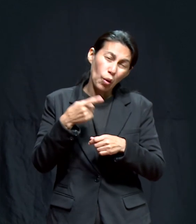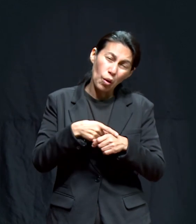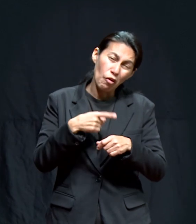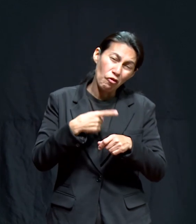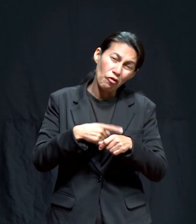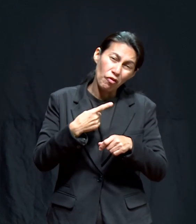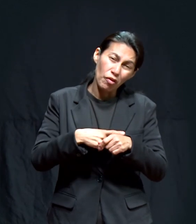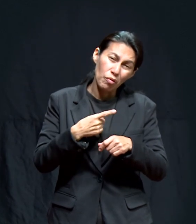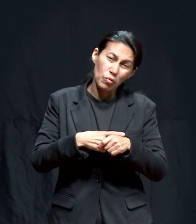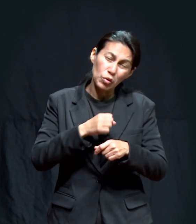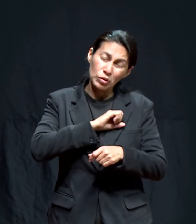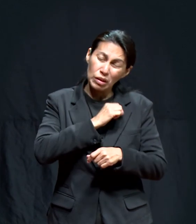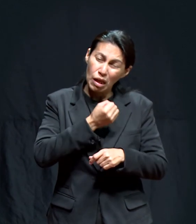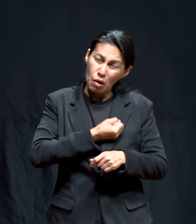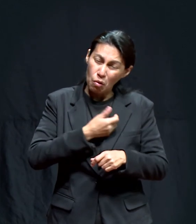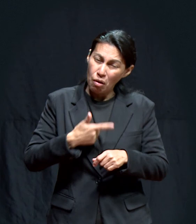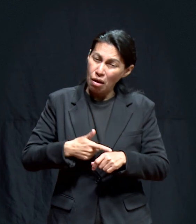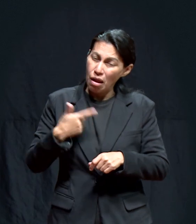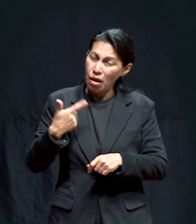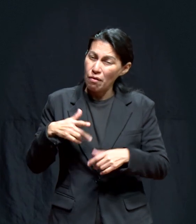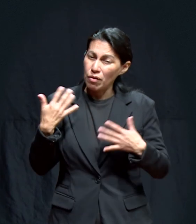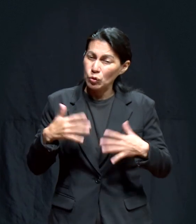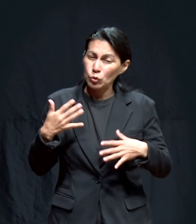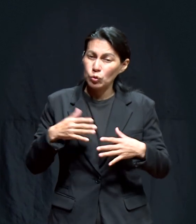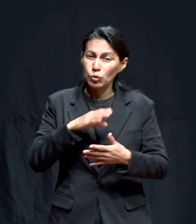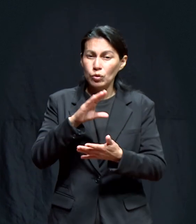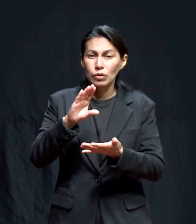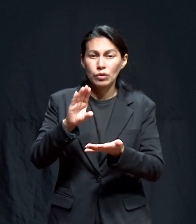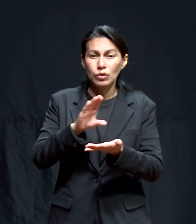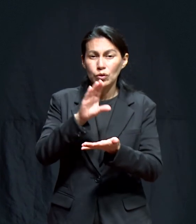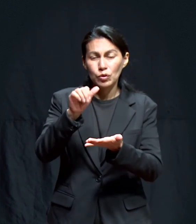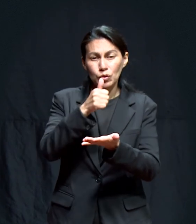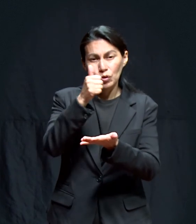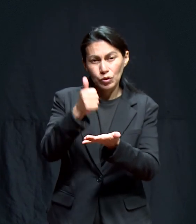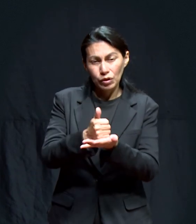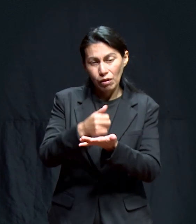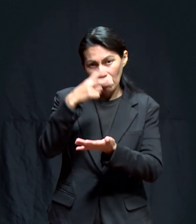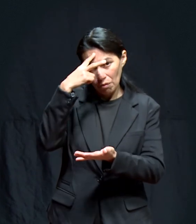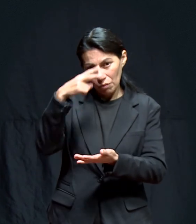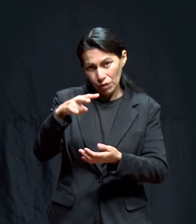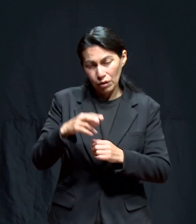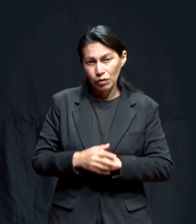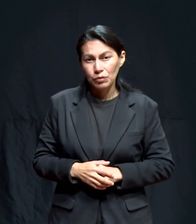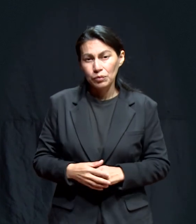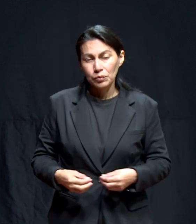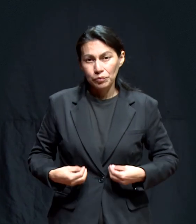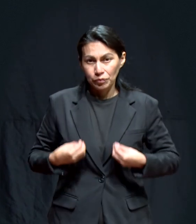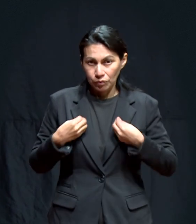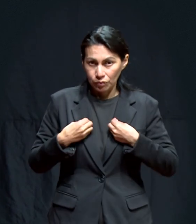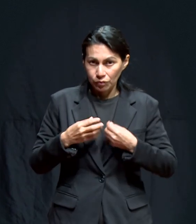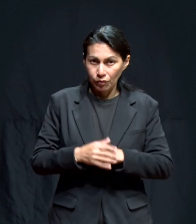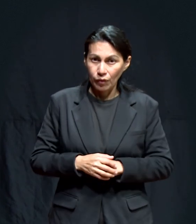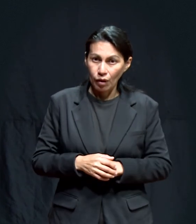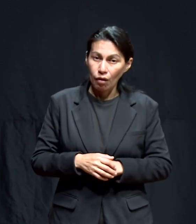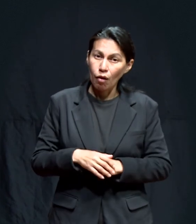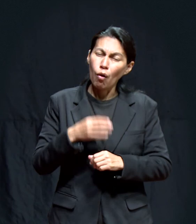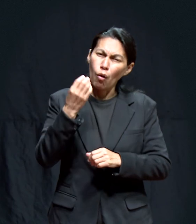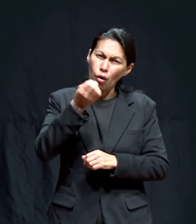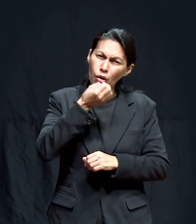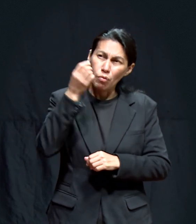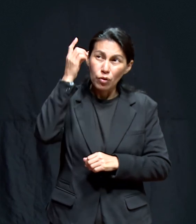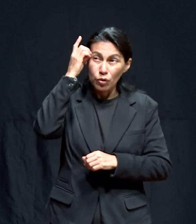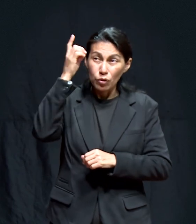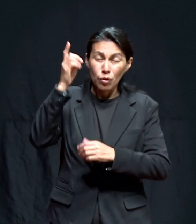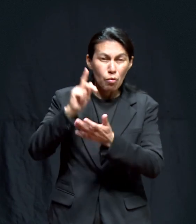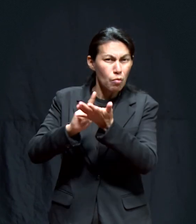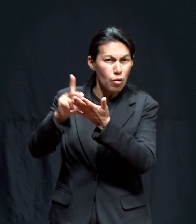En la ciudad de México Nos uniremos a ti Araceli Para que Dios manifieste su gracia Conforme a su